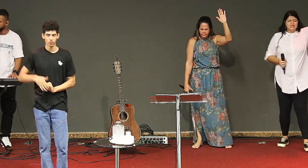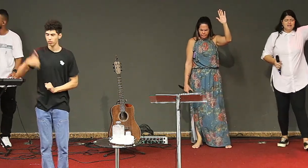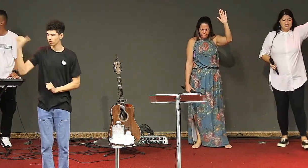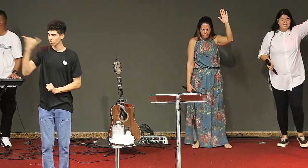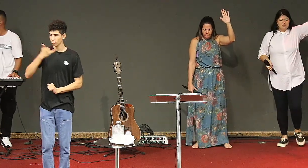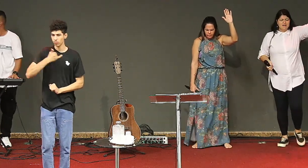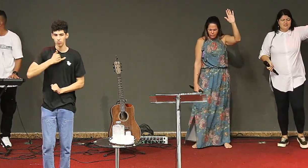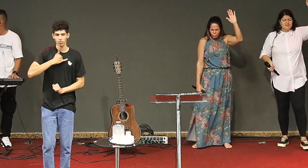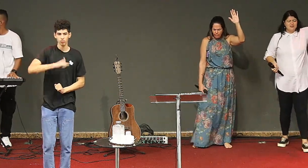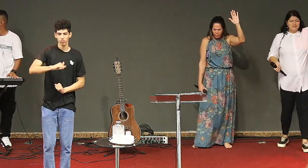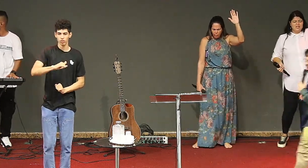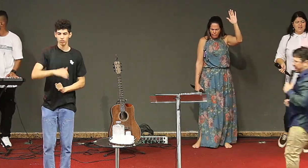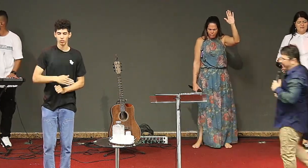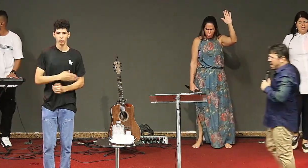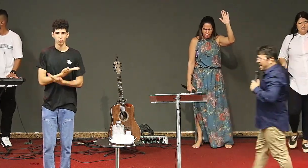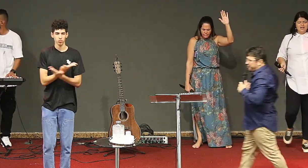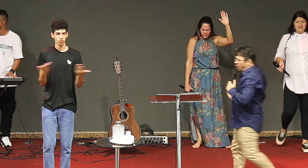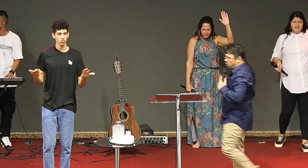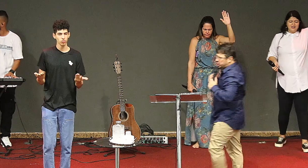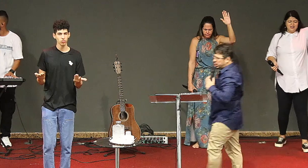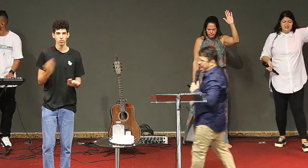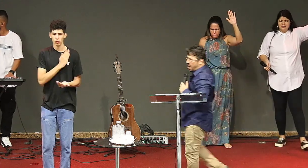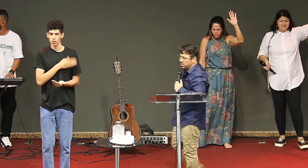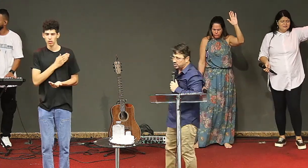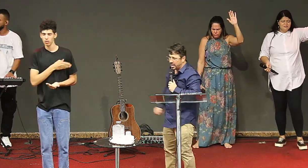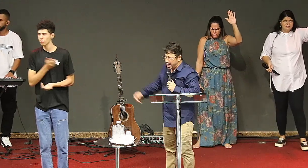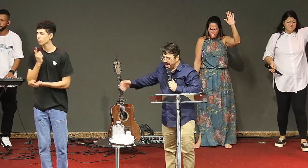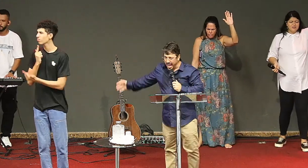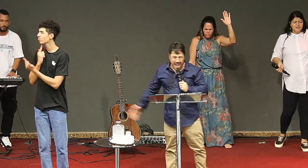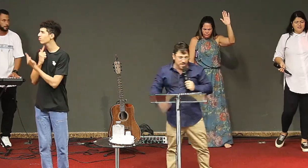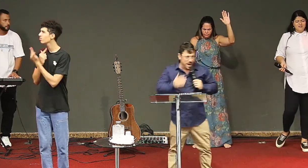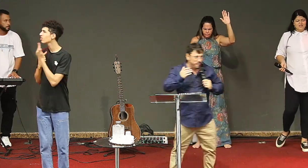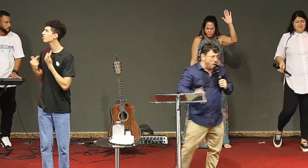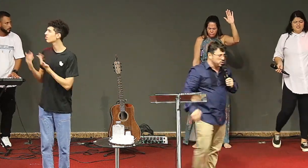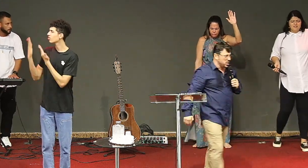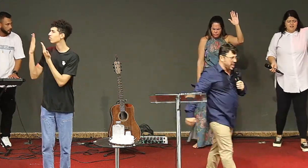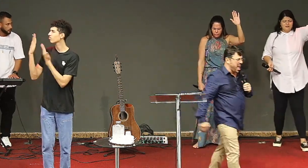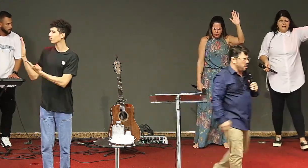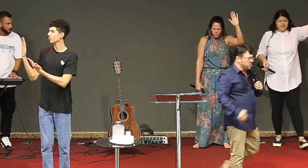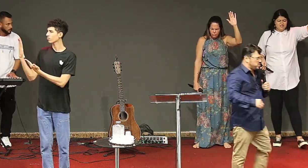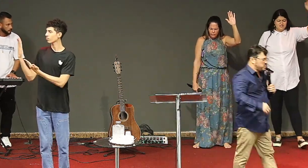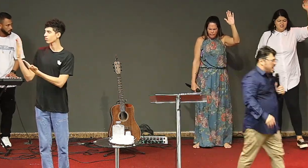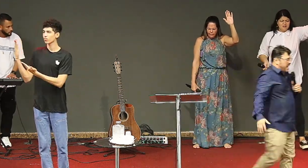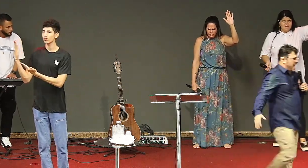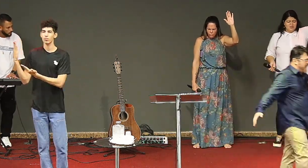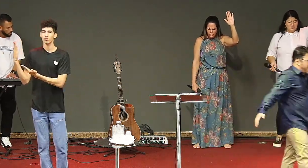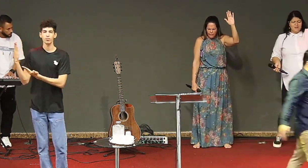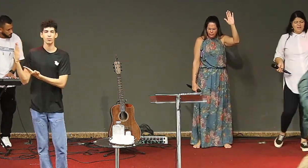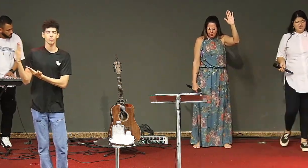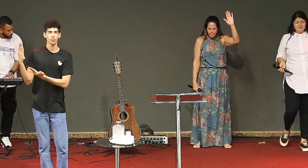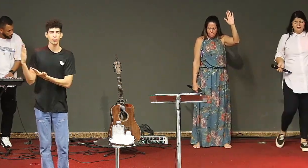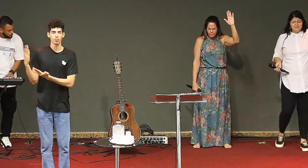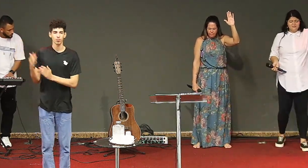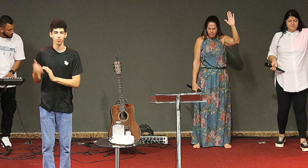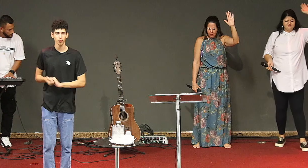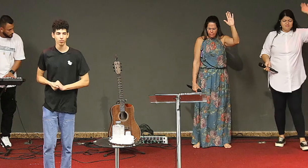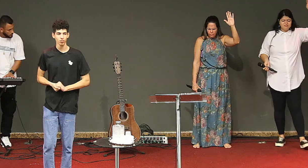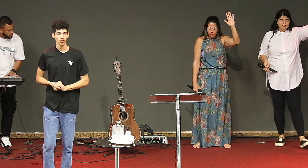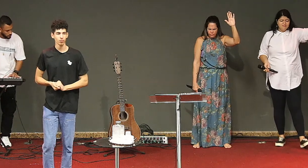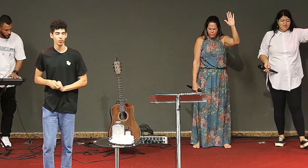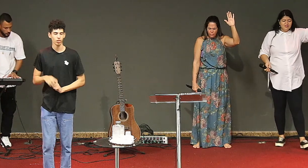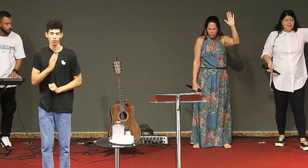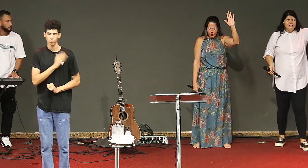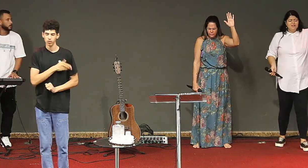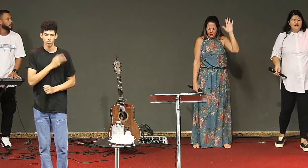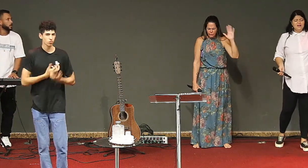chamas queima fogo de Deus queima fogo de Deus queima fogo de Deus